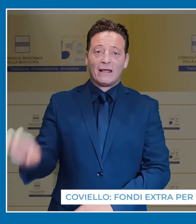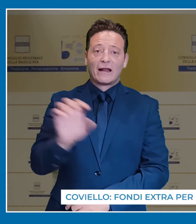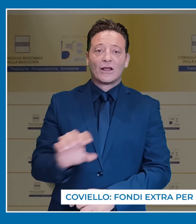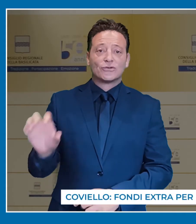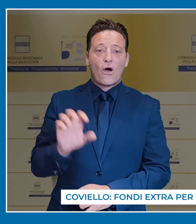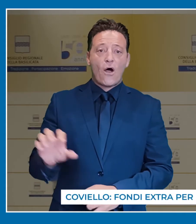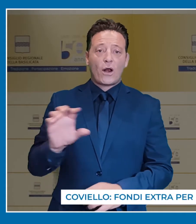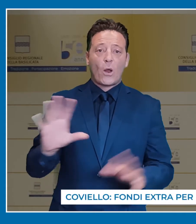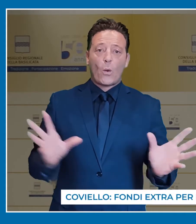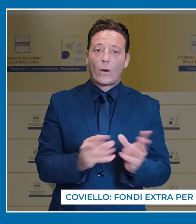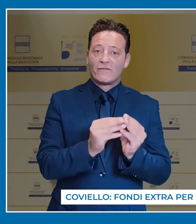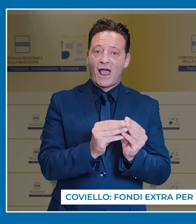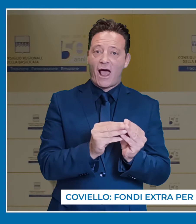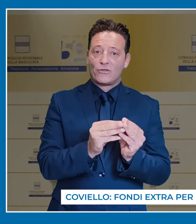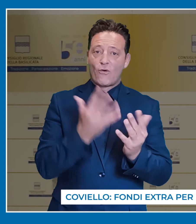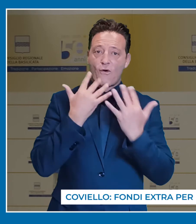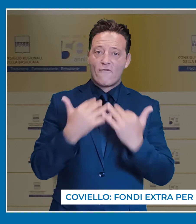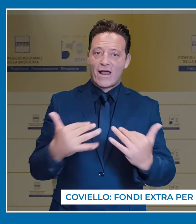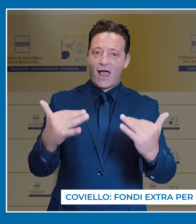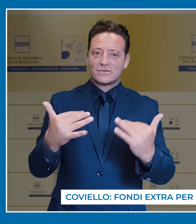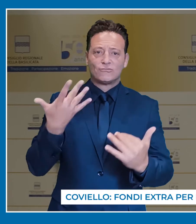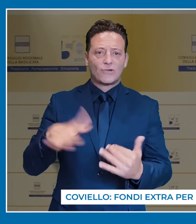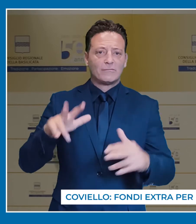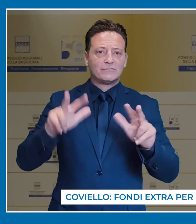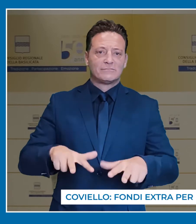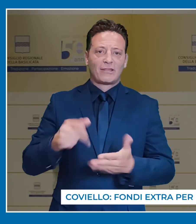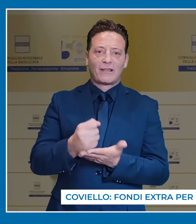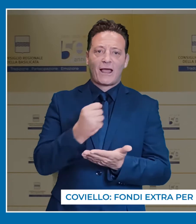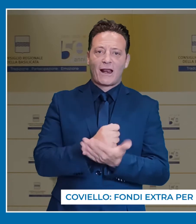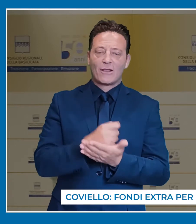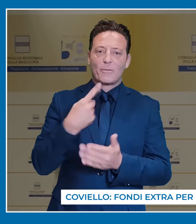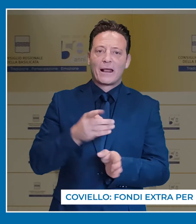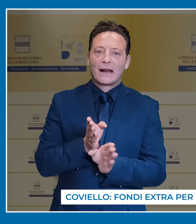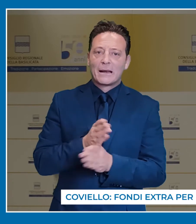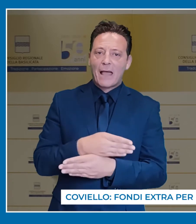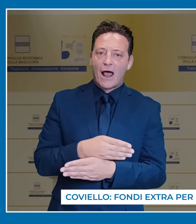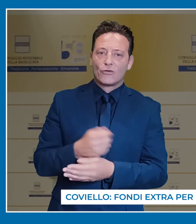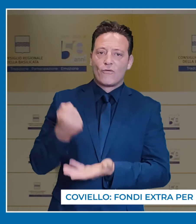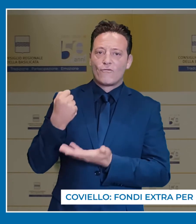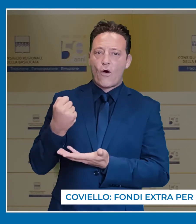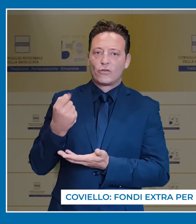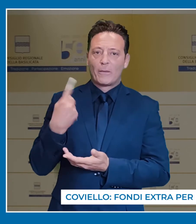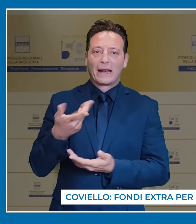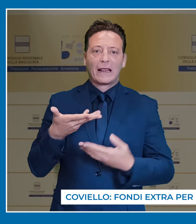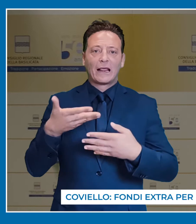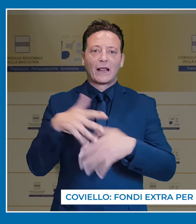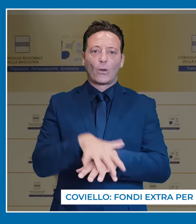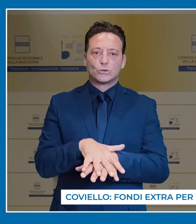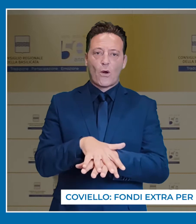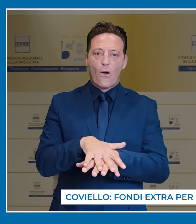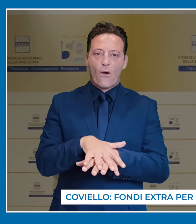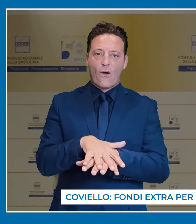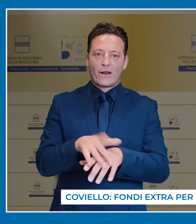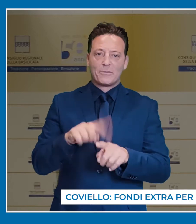Le regioni, in conferenza unificata, hanno dato il via libera al decreto sul riparto del